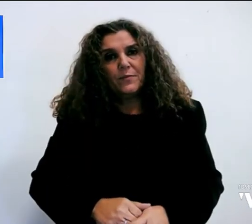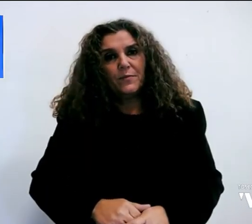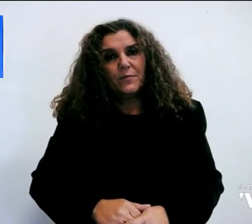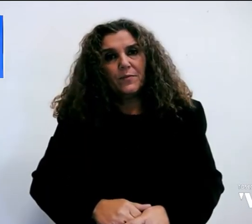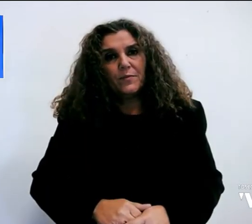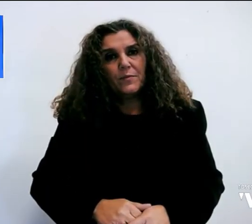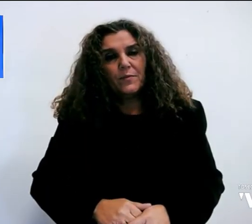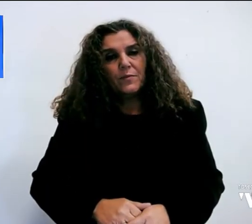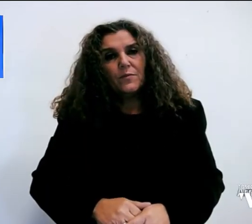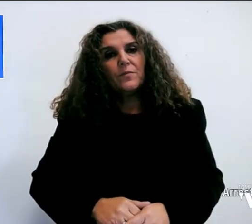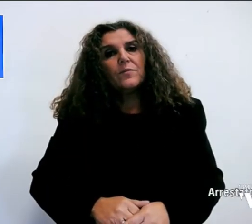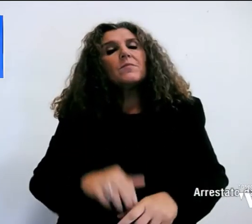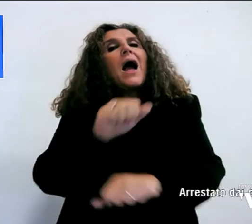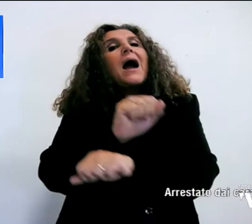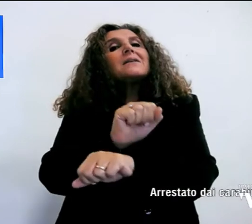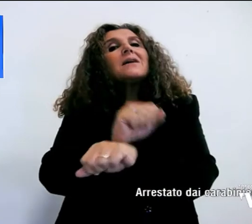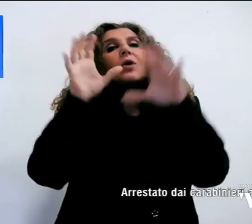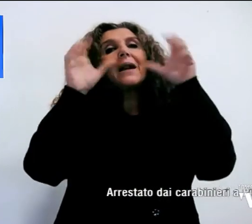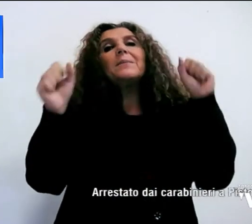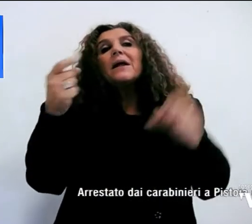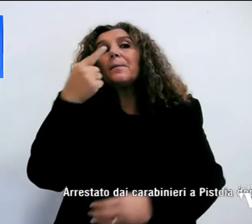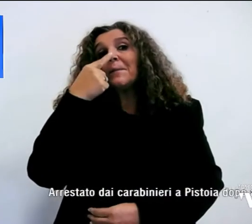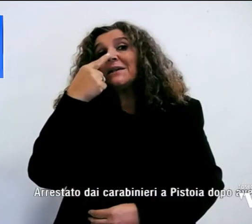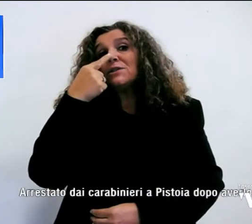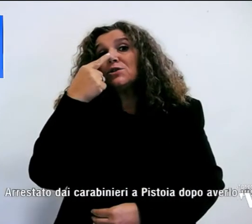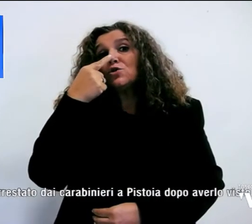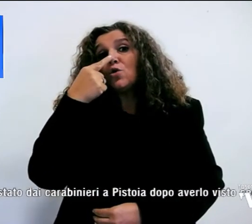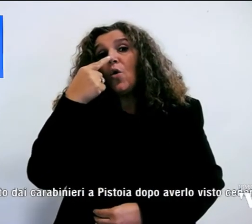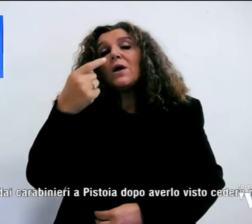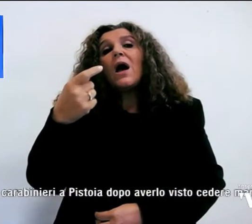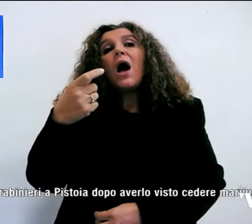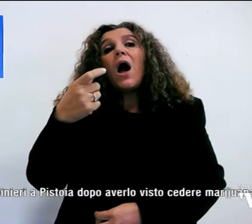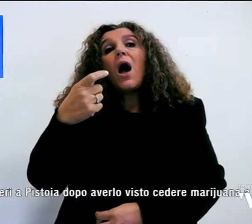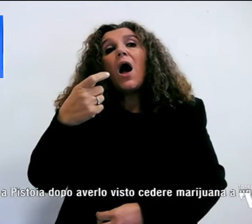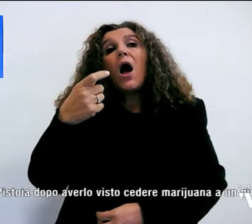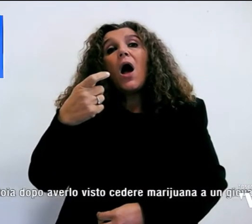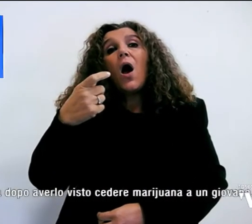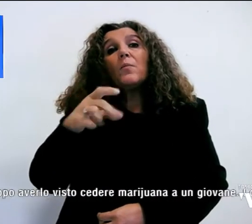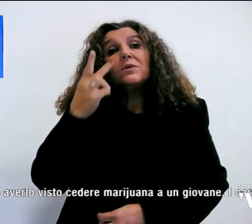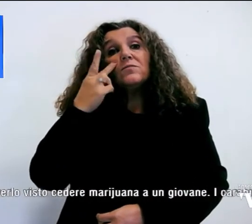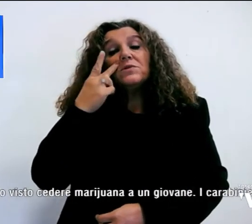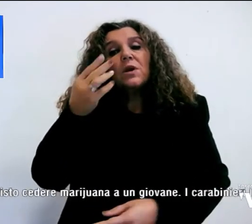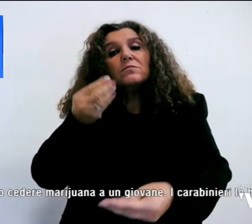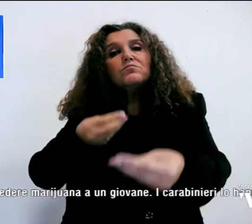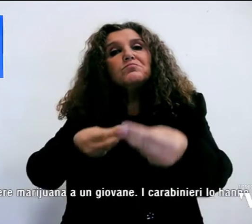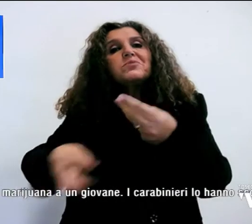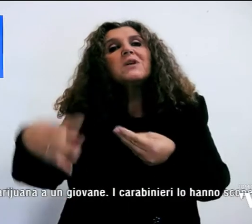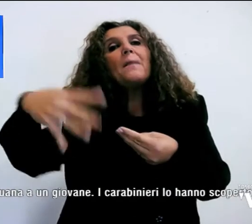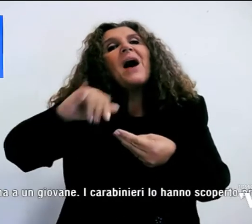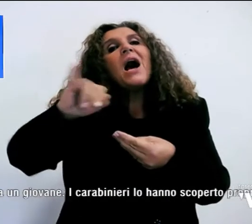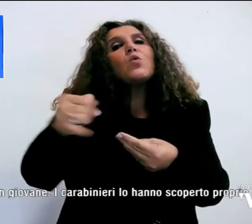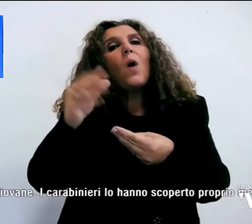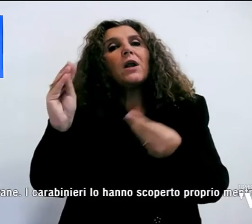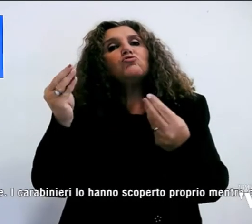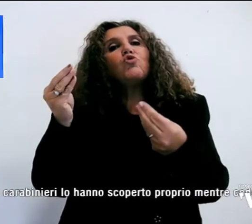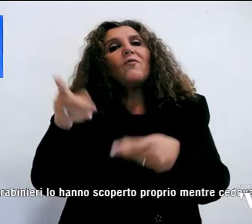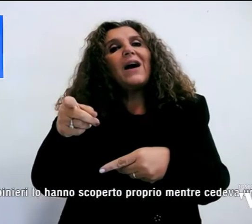Arrestato dai carabinieri a Pistoia, dopo aver visto, mentre cedeva marijuana, a un giovane. I carabinieri lo